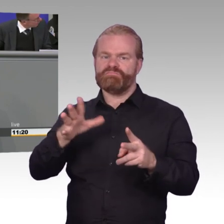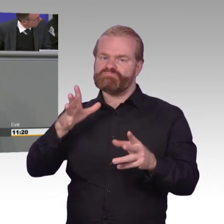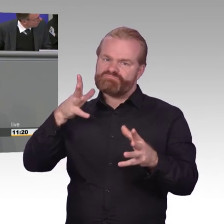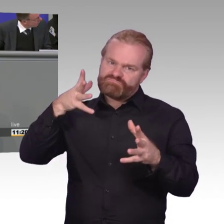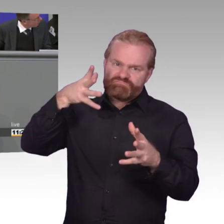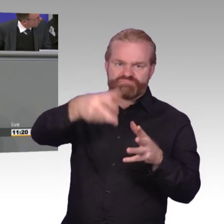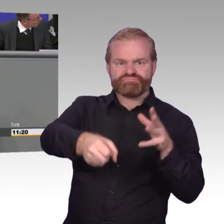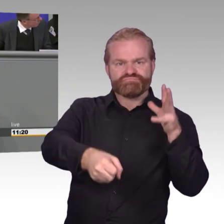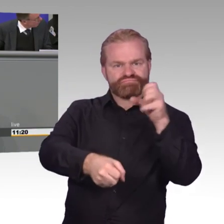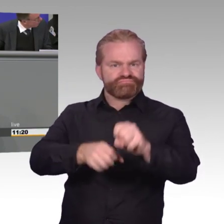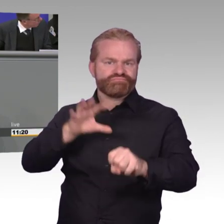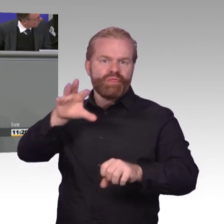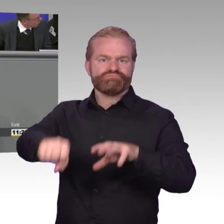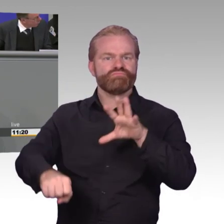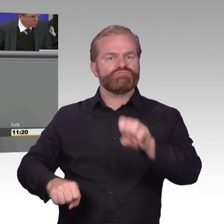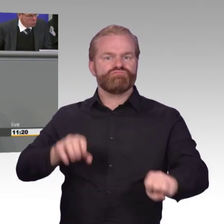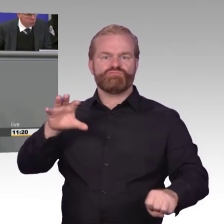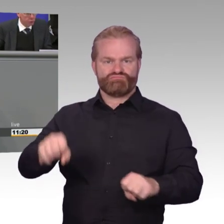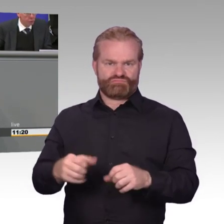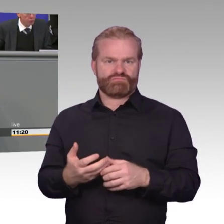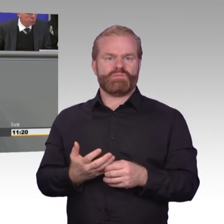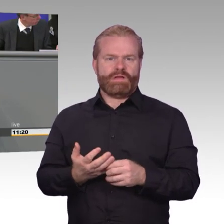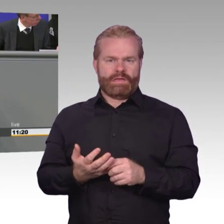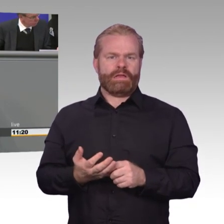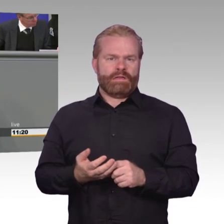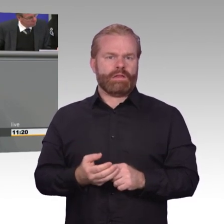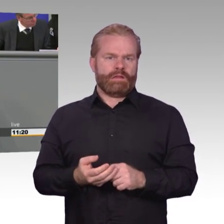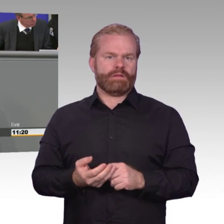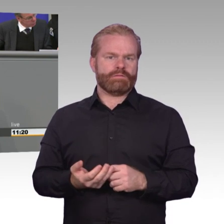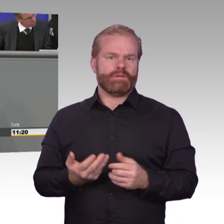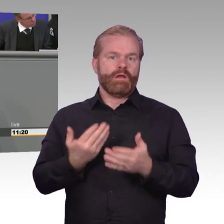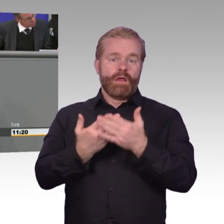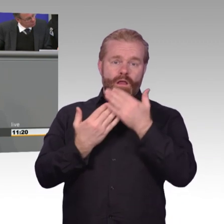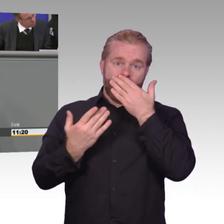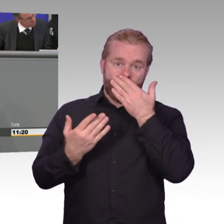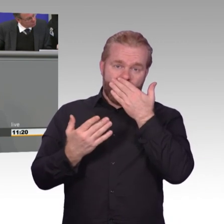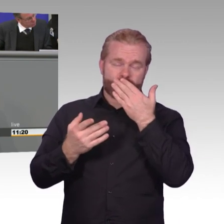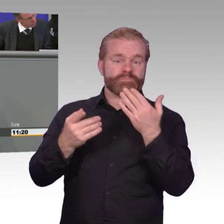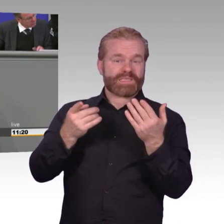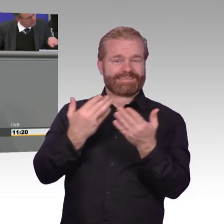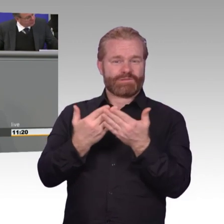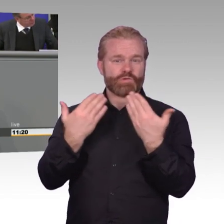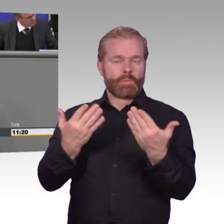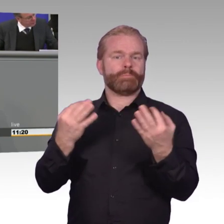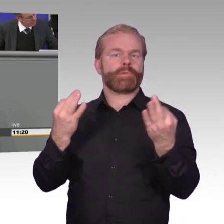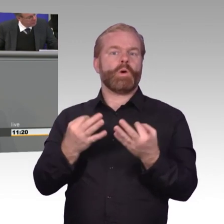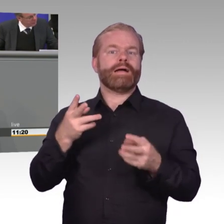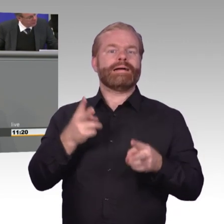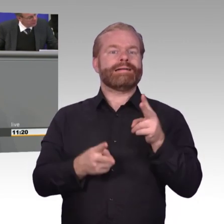deswegen hinkt der Vergleich. Denn bei uns wird jeder Eingriff in die Bürgerrechte kontrolliert und überwacht. Anders als im totalitären System.